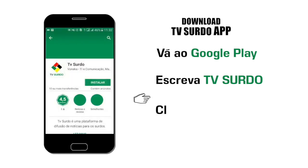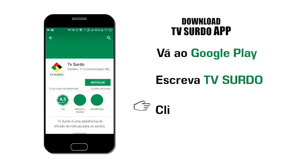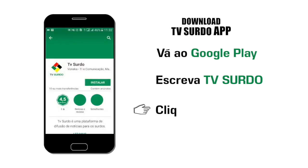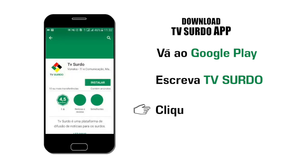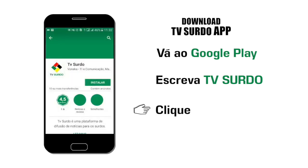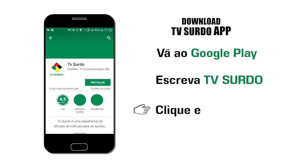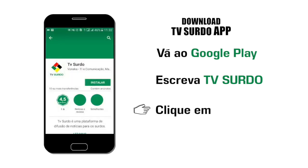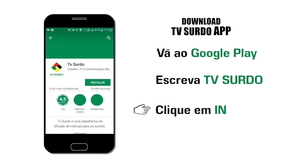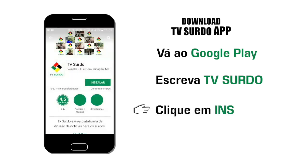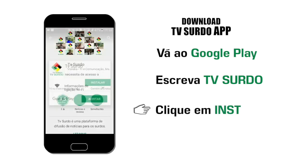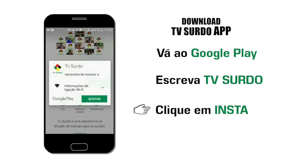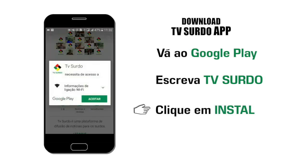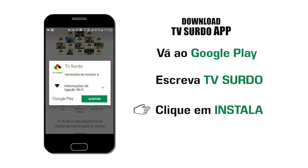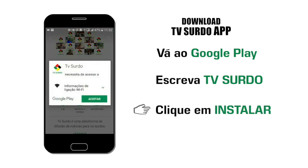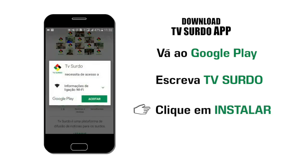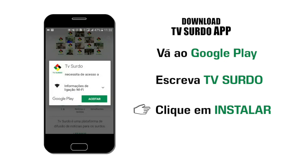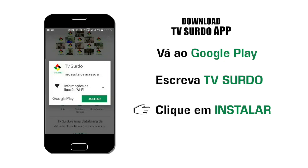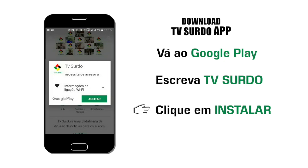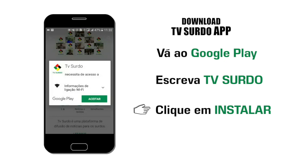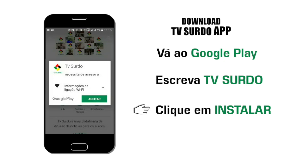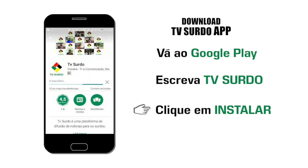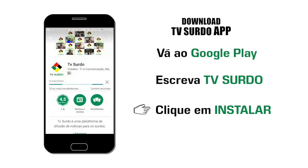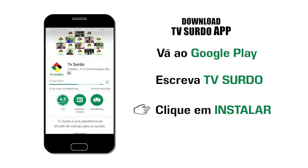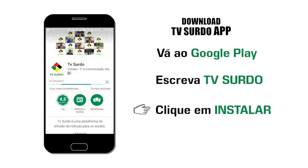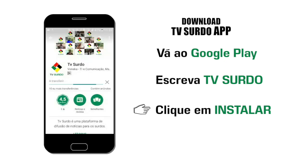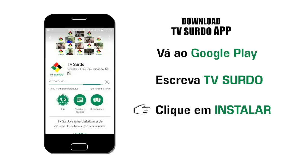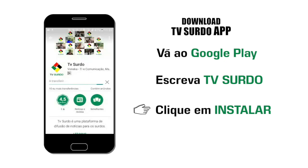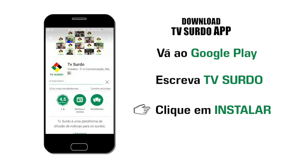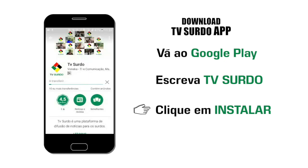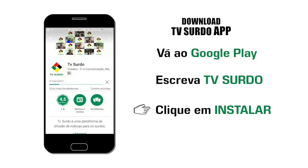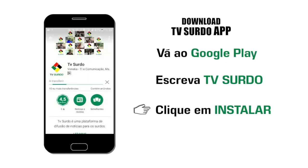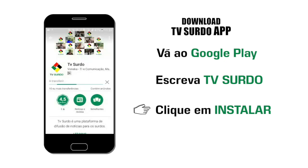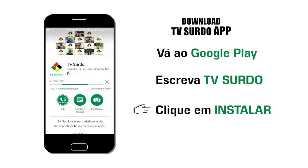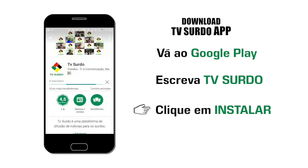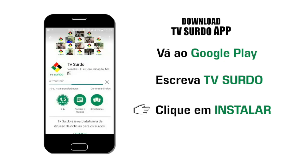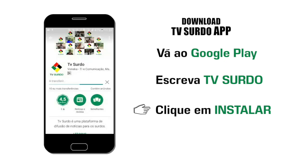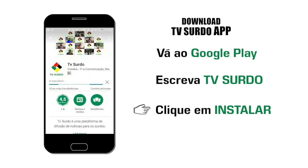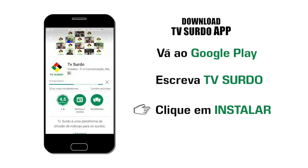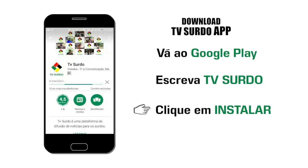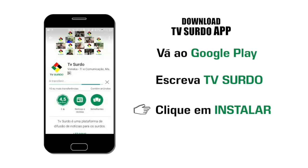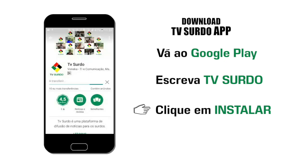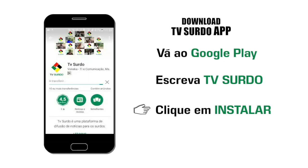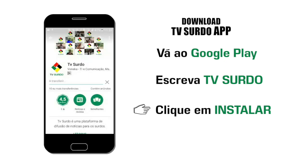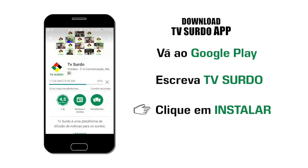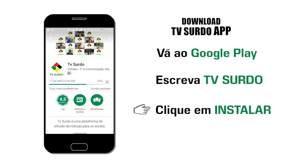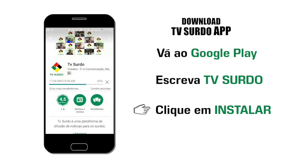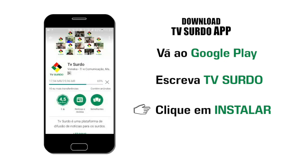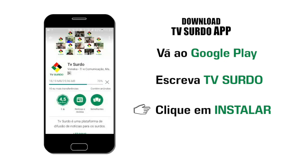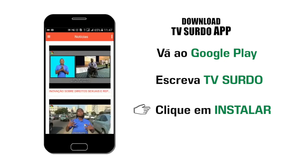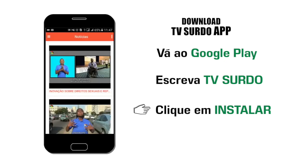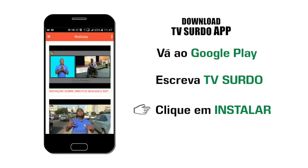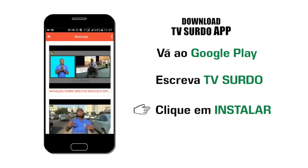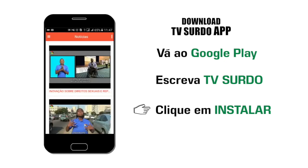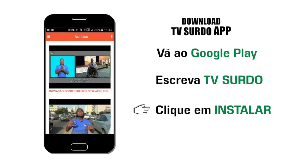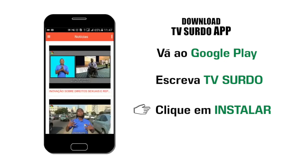Clique no ícone com o emblema da TV surdo e de seguida instale. E já está.